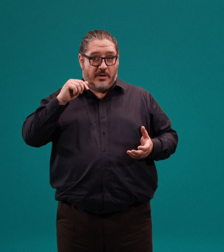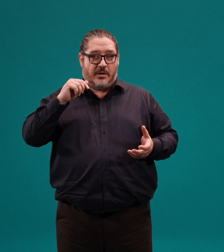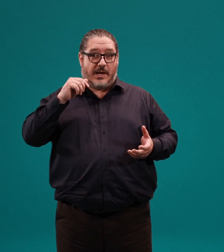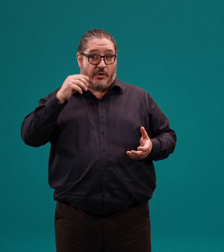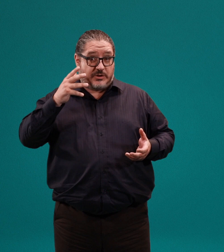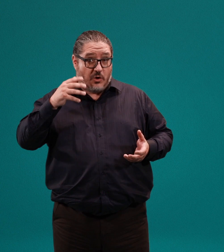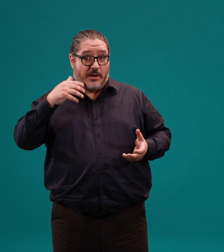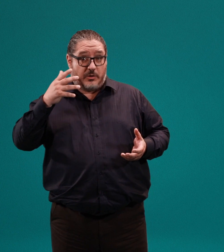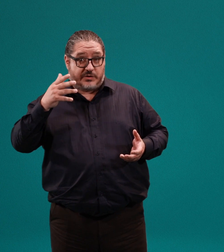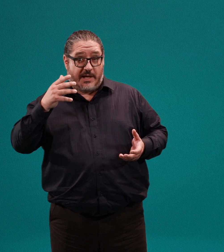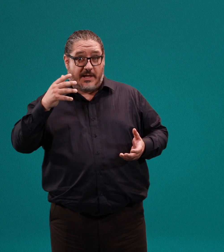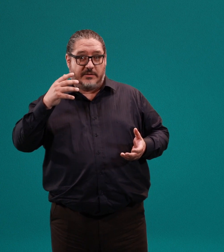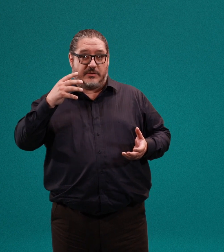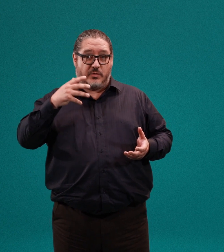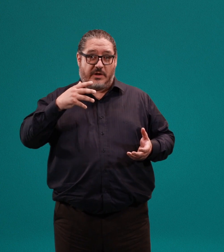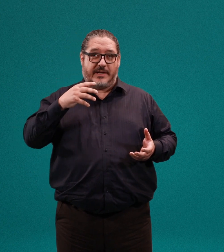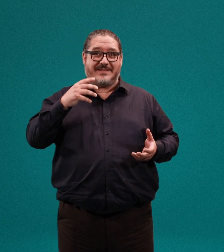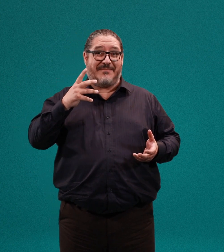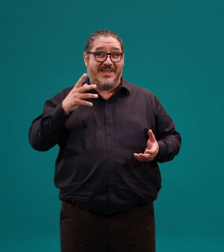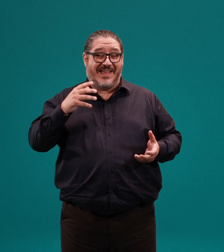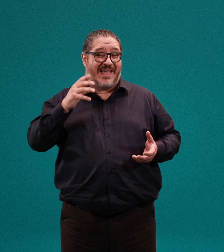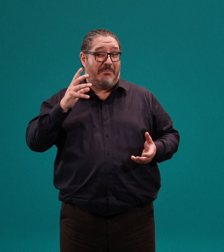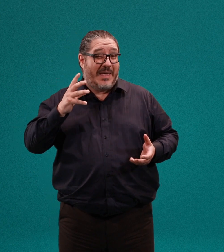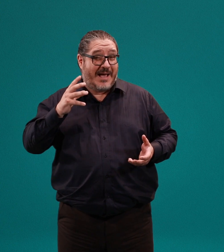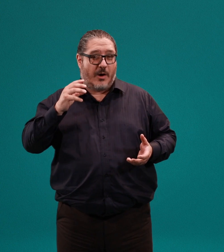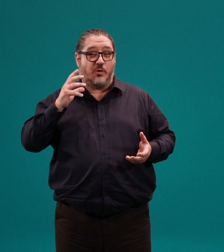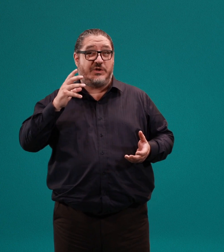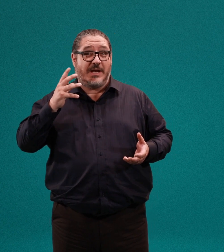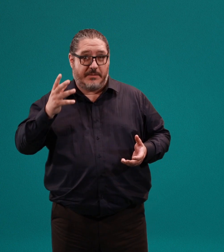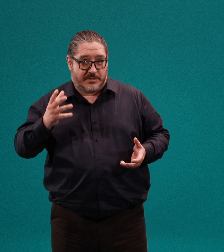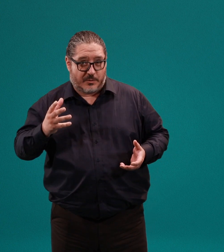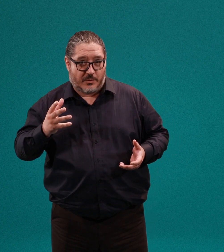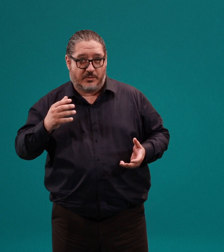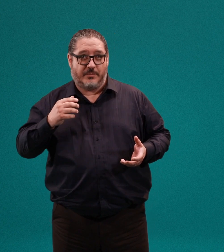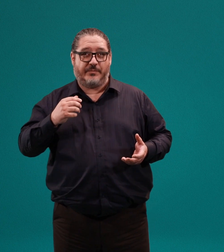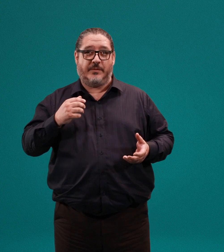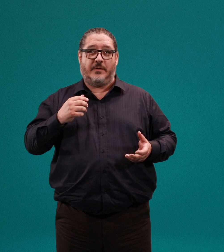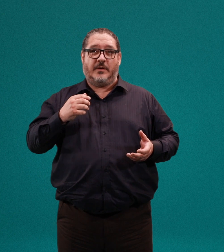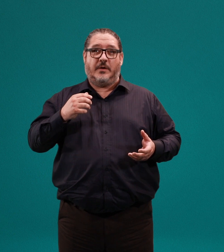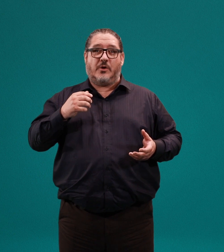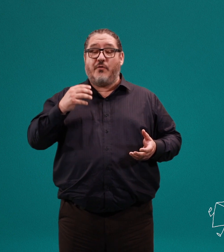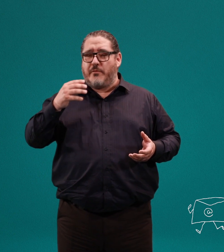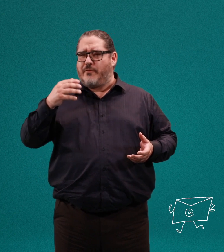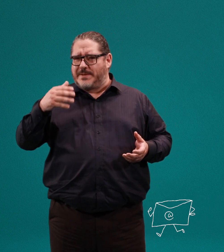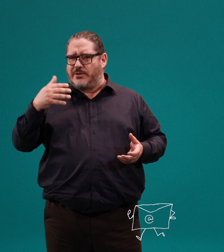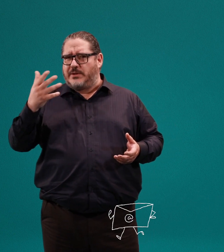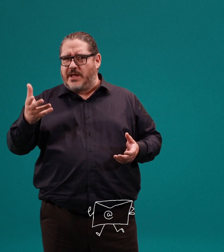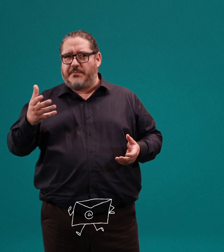la conexión, la velocidad de su Internet se mide en mega o gigabits por segundo. Conforme fue pasando el tiempo,